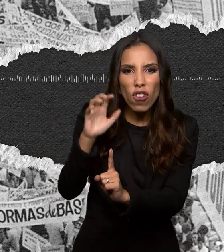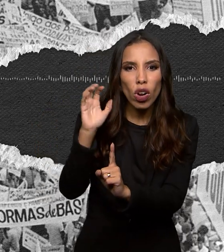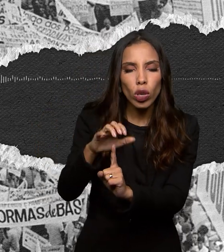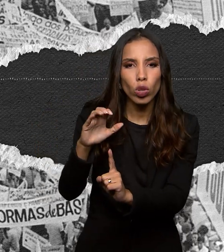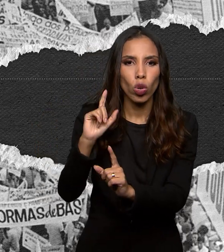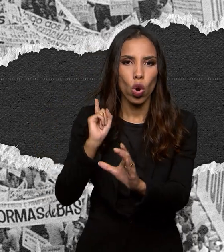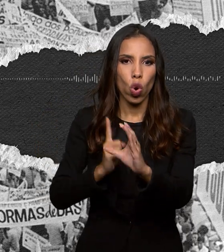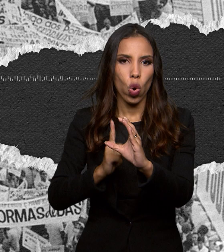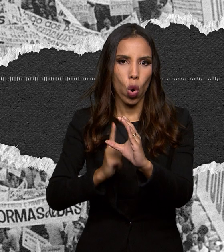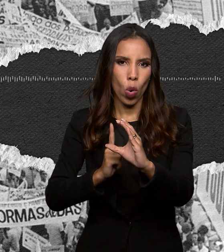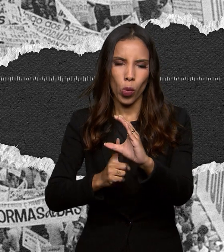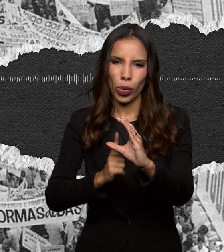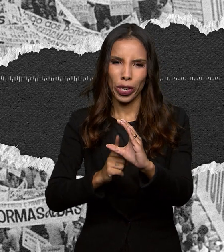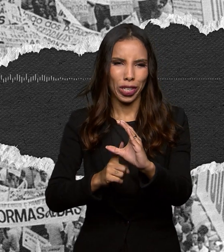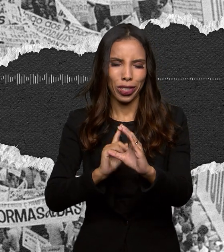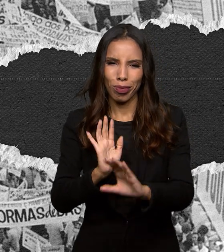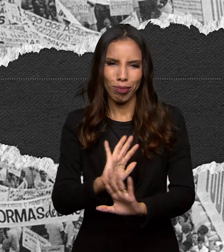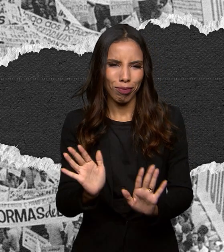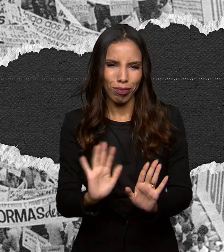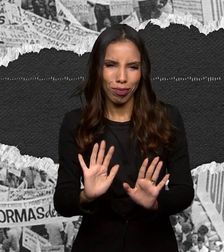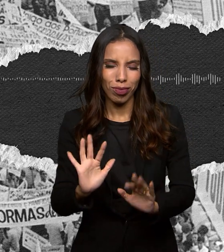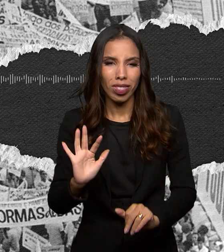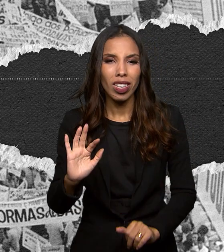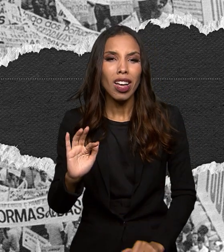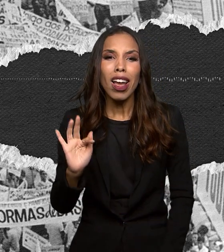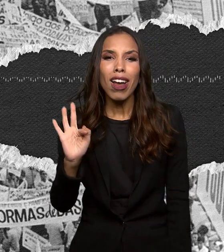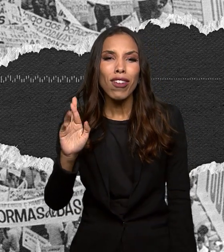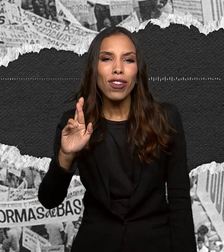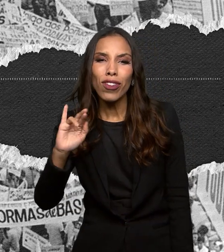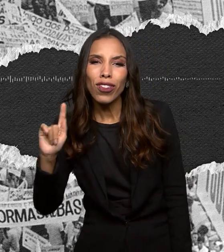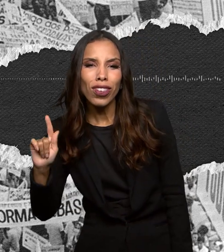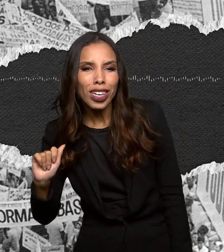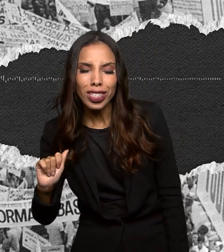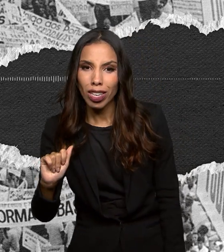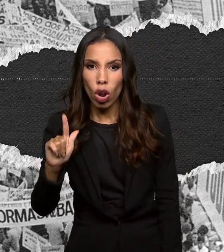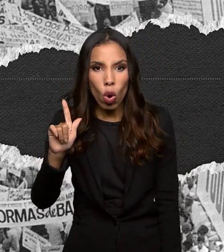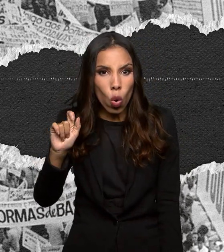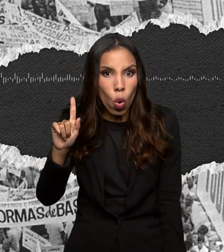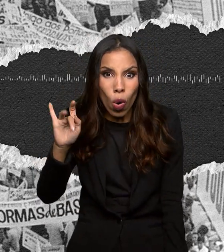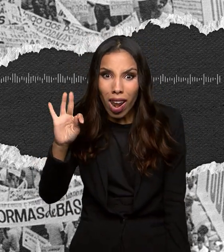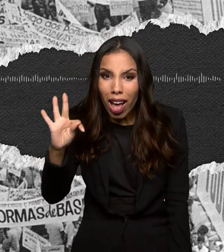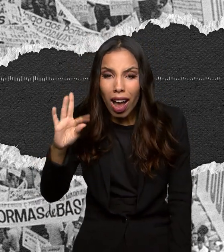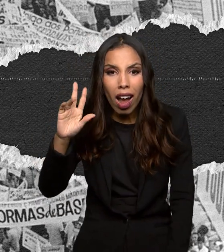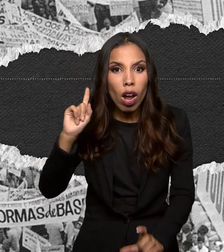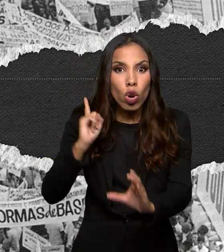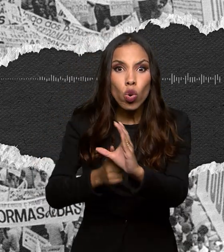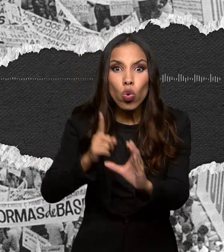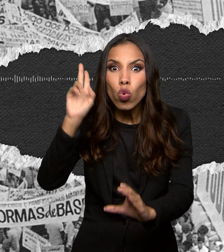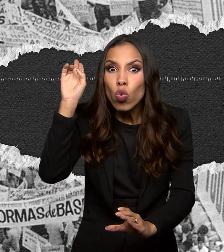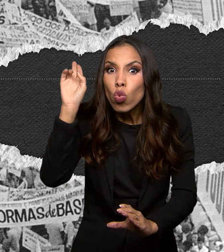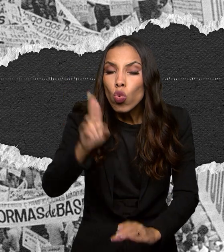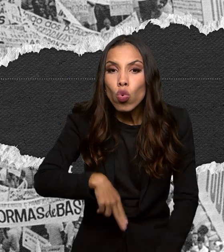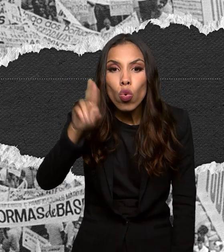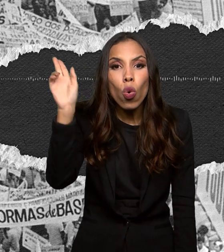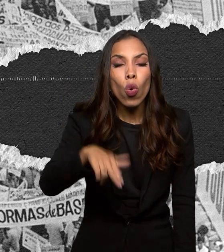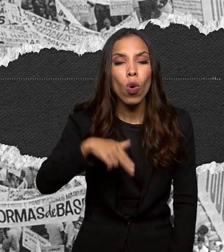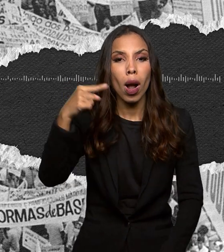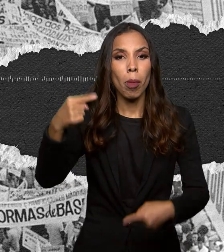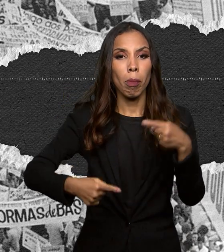governo como frisa Rodrigo Pato Goulart nunca foi comunista o João Goulart era um político trabalhista da escola do